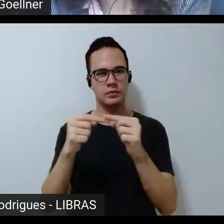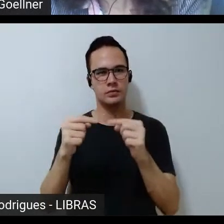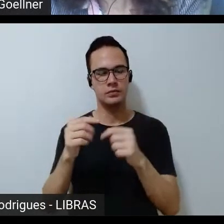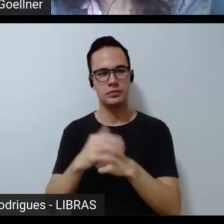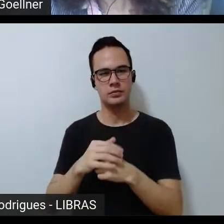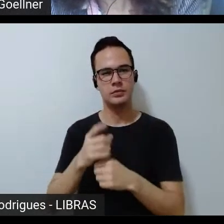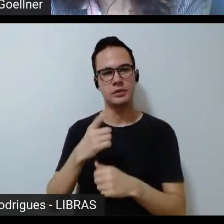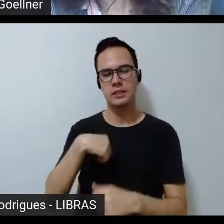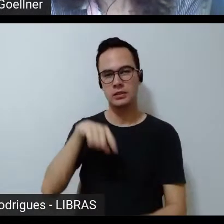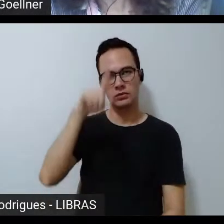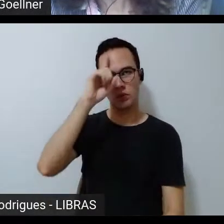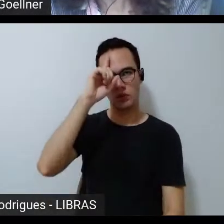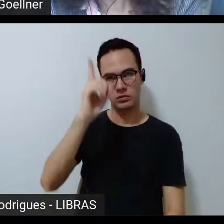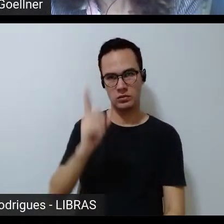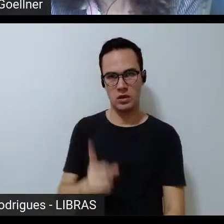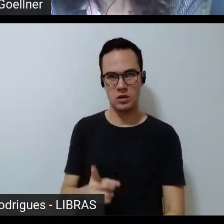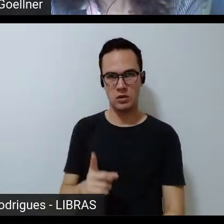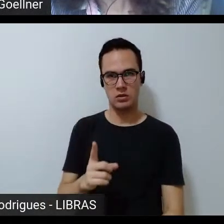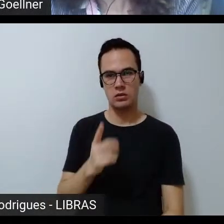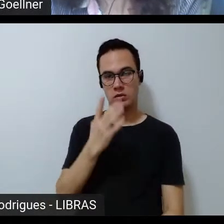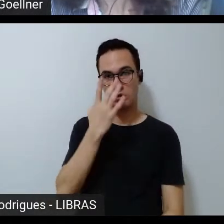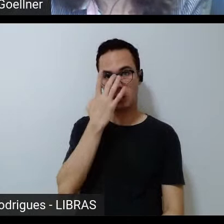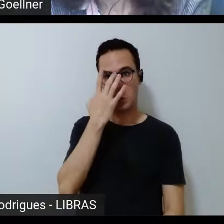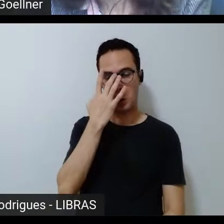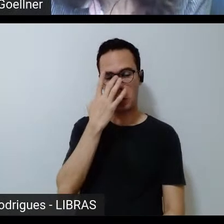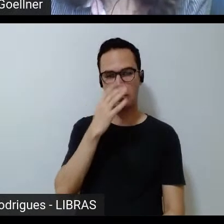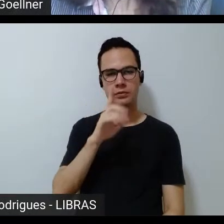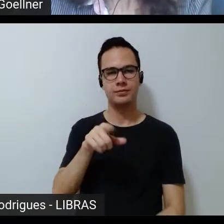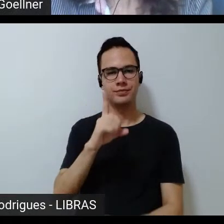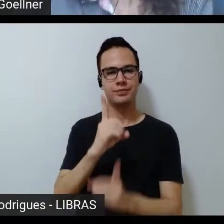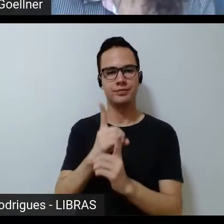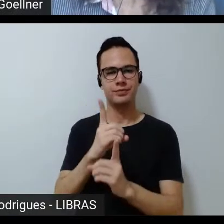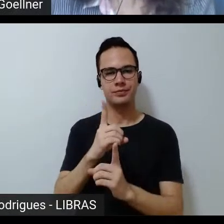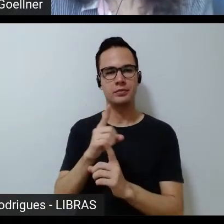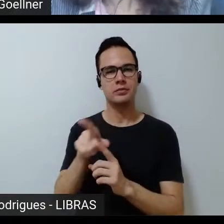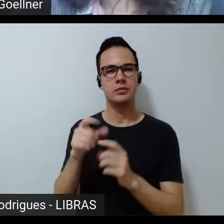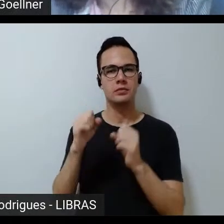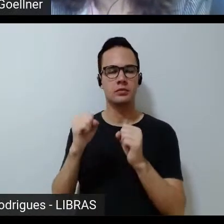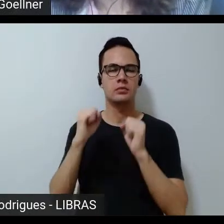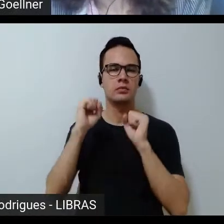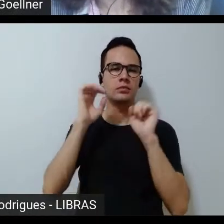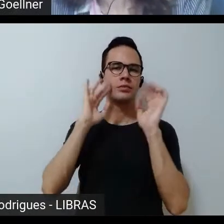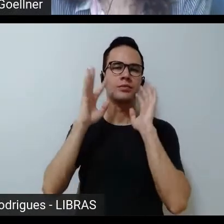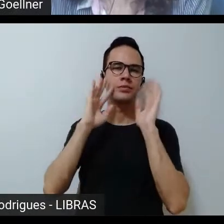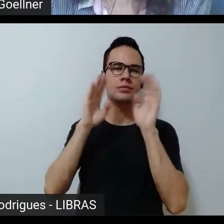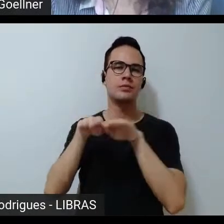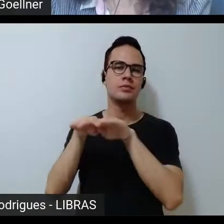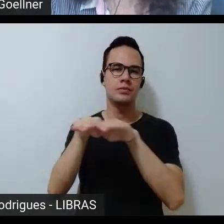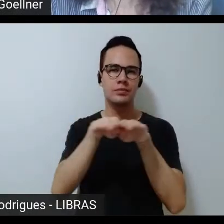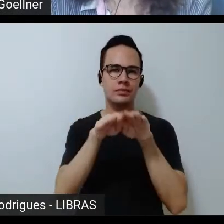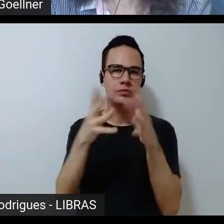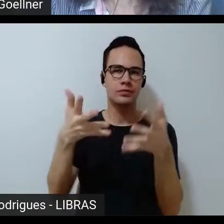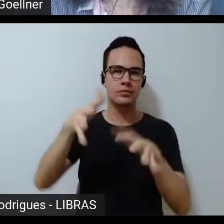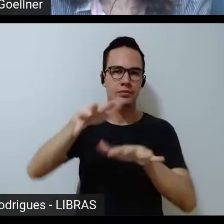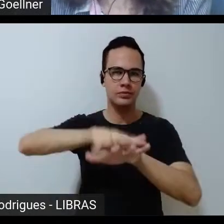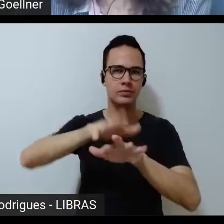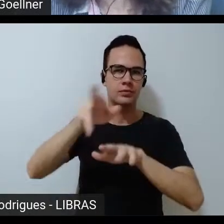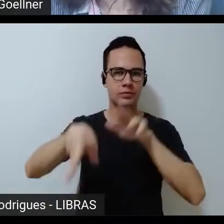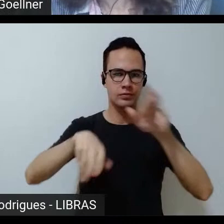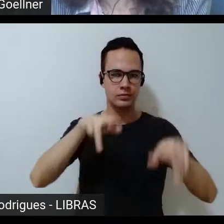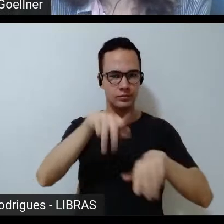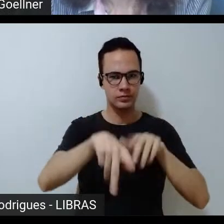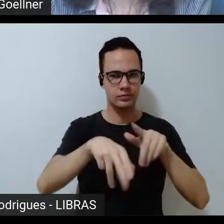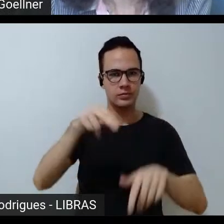eu não vou saber exatamente, eu não estou achando aqui, achei, é possível pensar igualdade, inclusão e diversidade nesse modelo